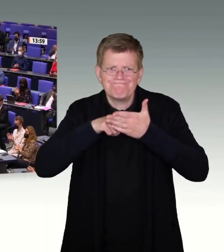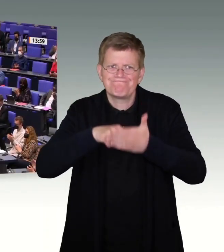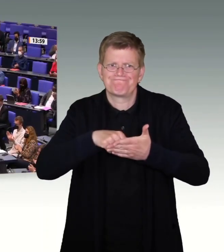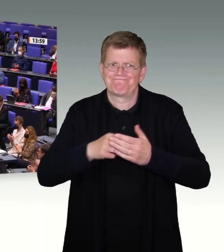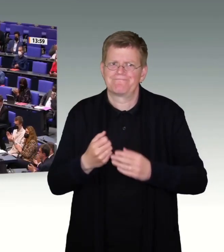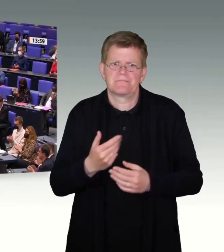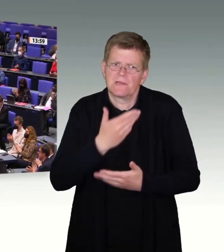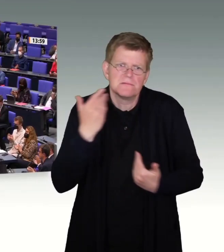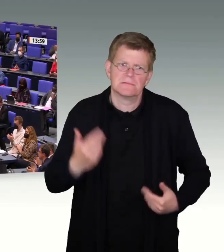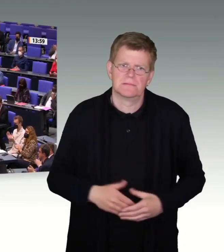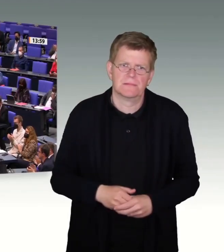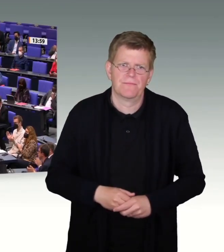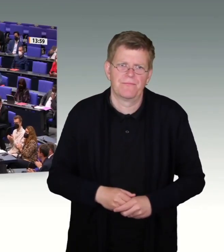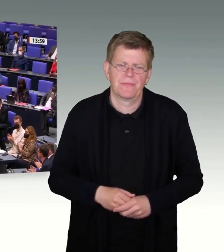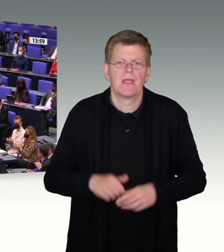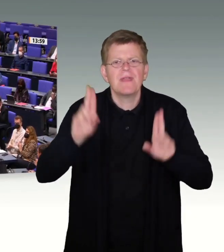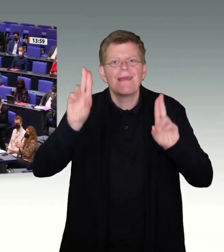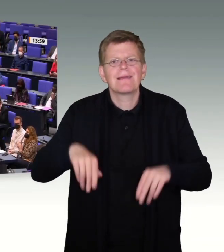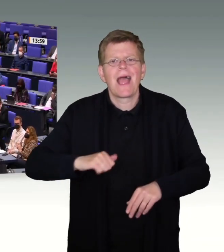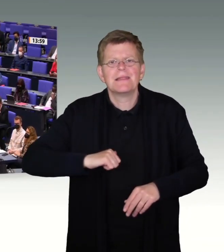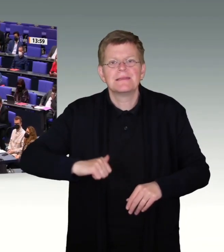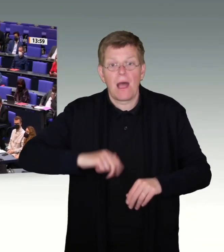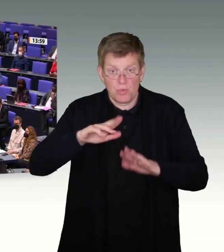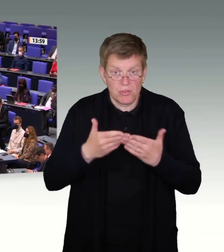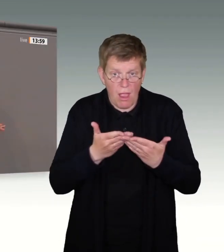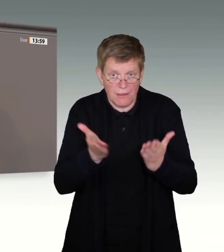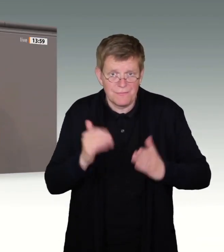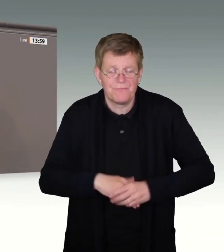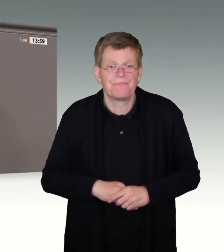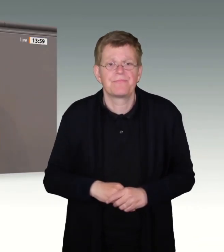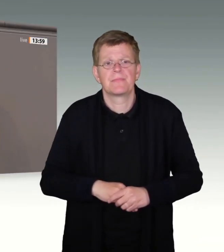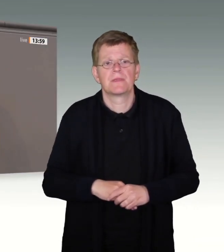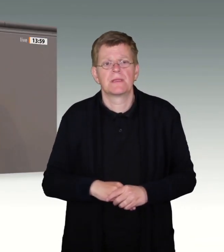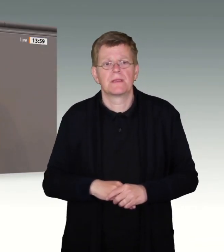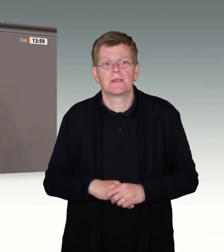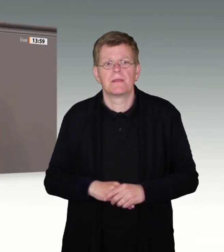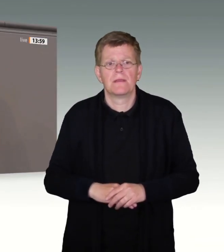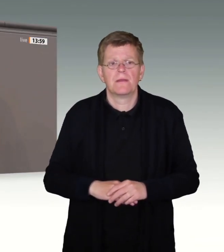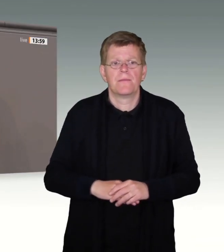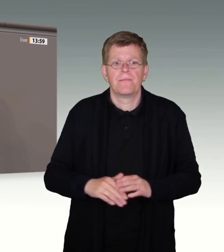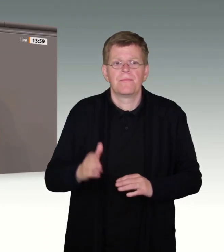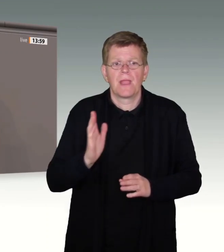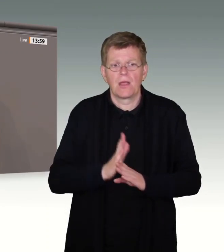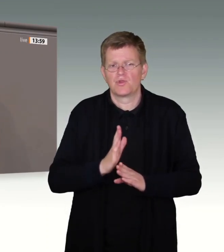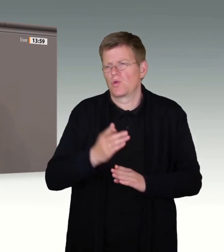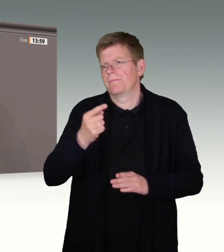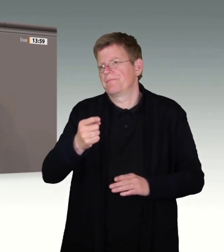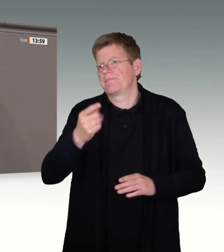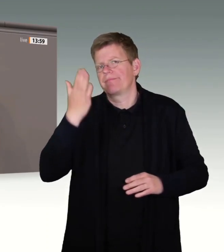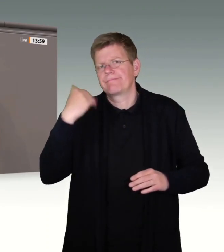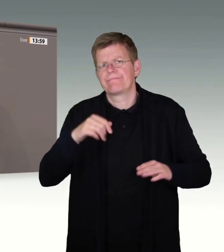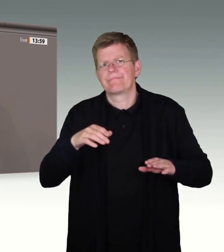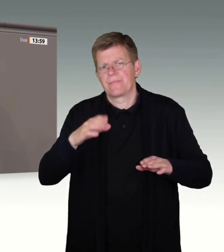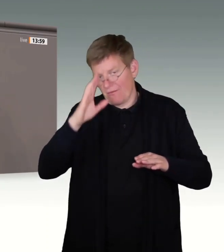Sehr geehrte Damen und Herren, meine zu Anfang geschilderte Geschichte des 18-jährigen Alex ist längst kein Einzelfall.